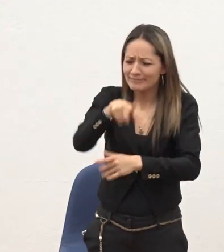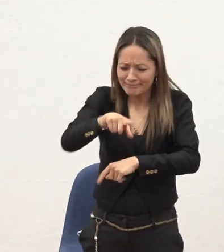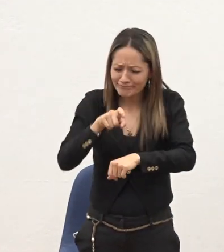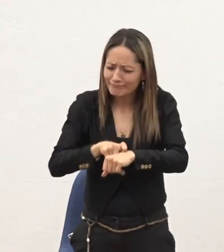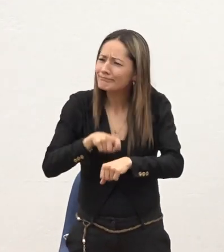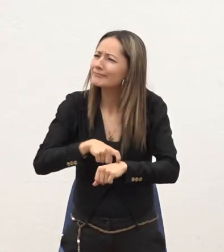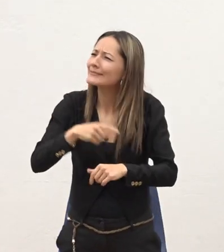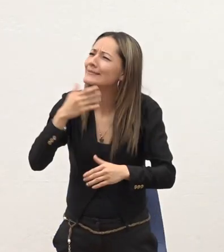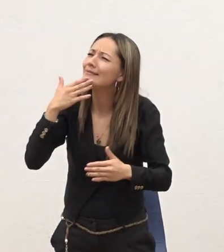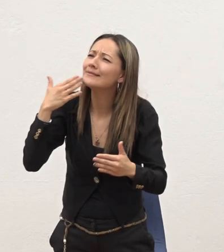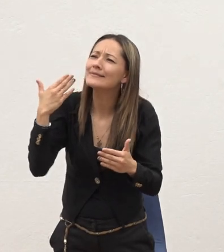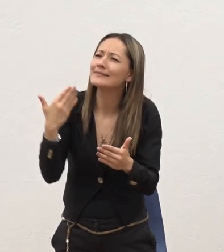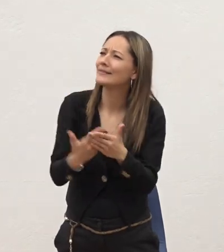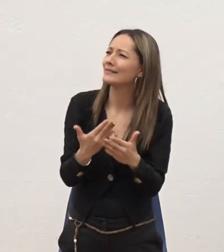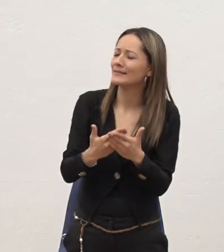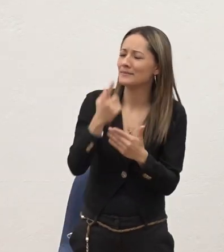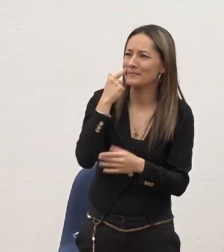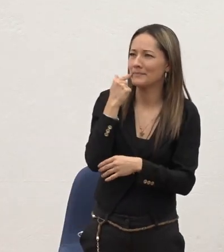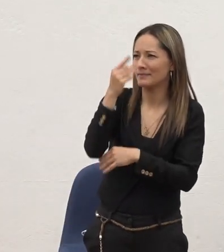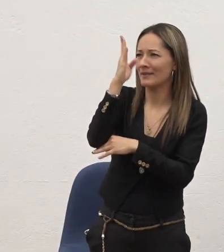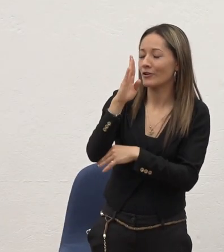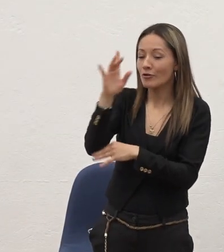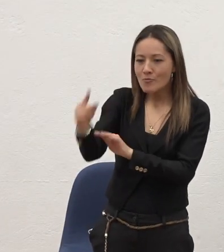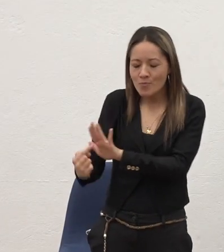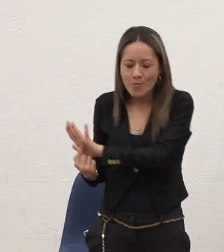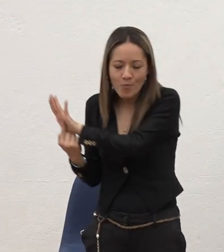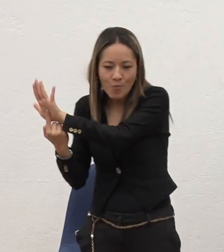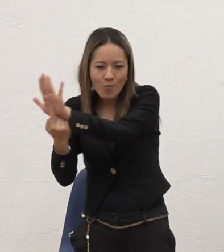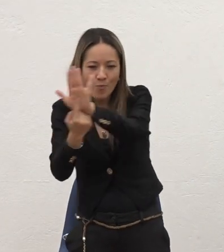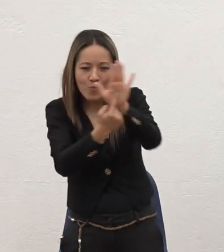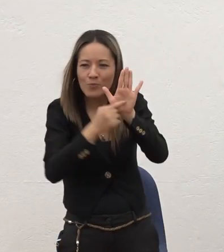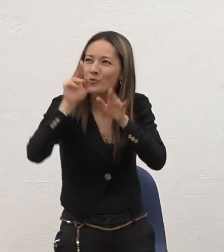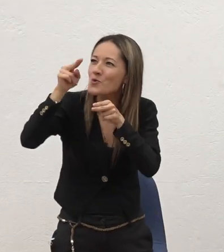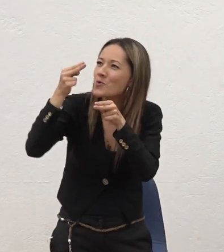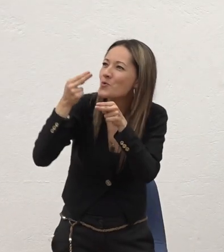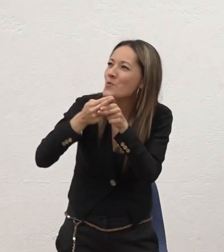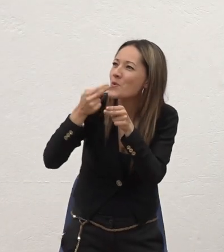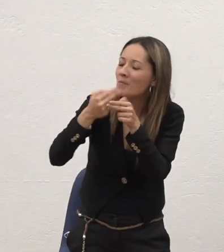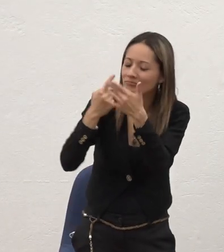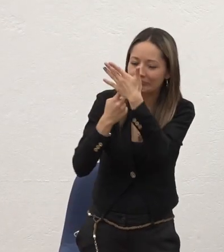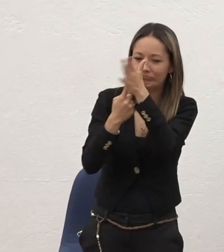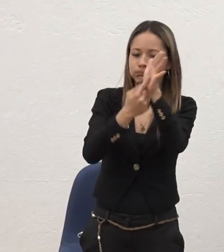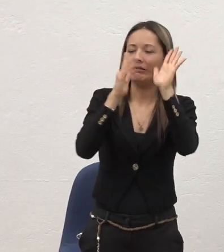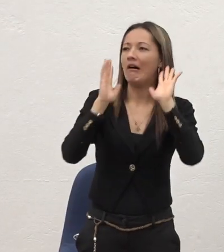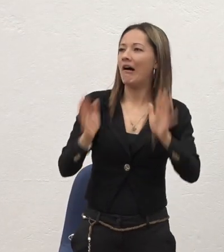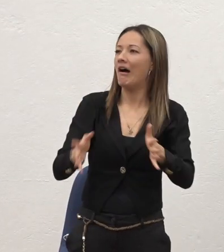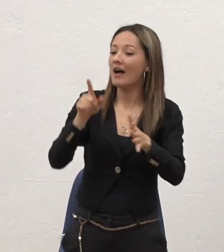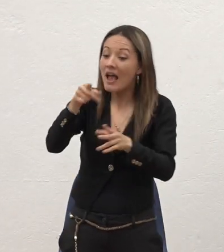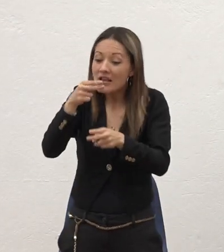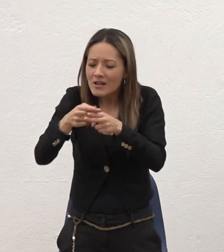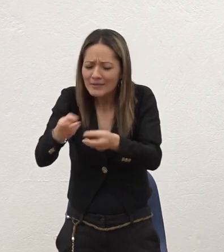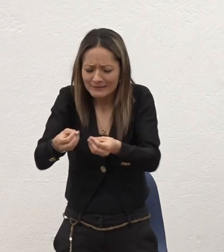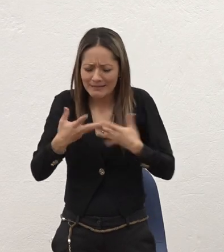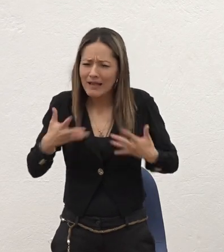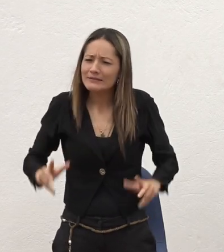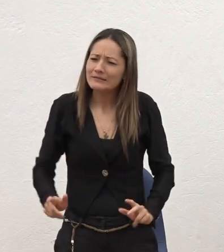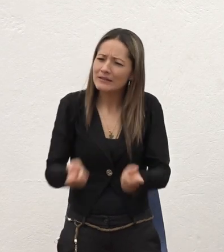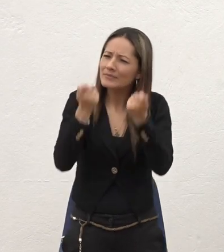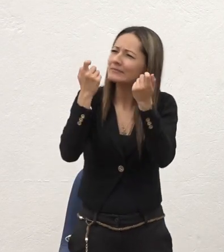doy Gracias Padre Porque Tú nos manifestaste Tu nombre Señor Porque tú nos diste Con él salvación Nos diste esperanza Nos diste vida